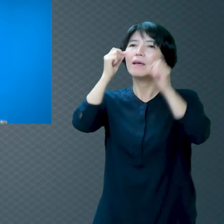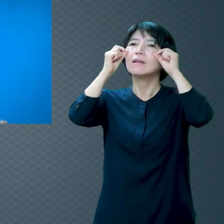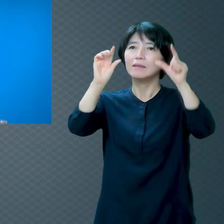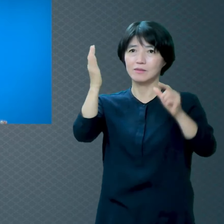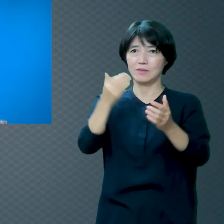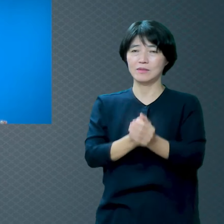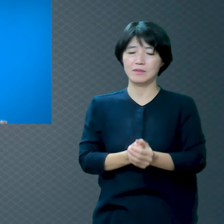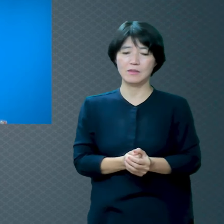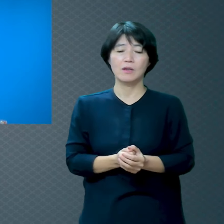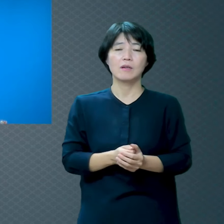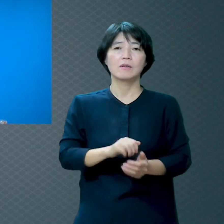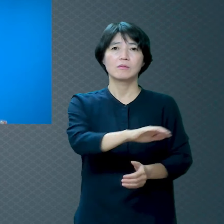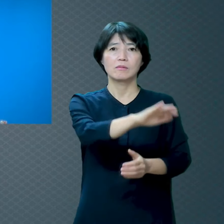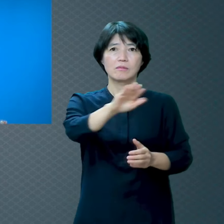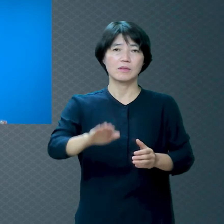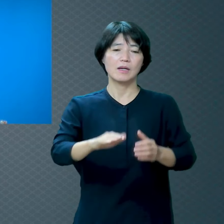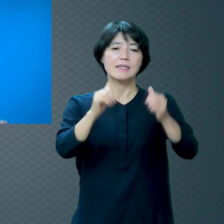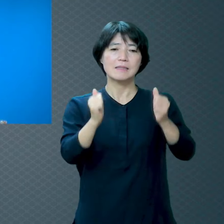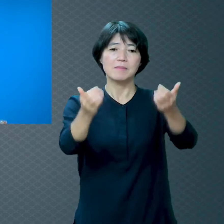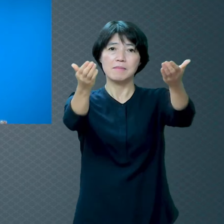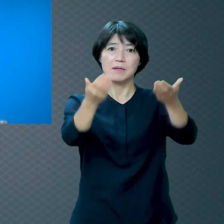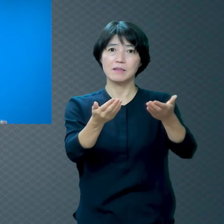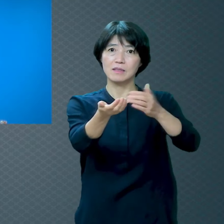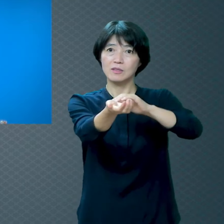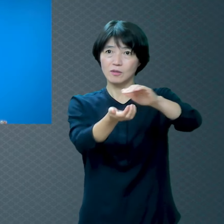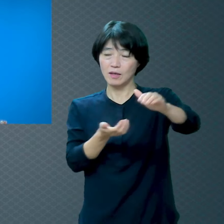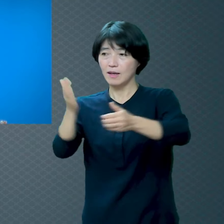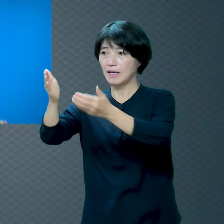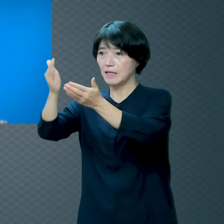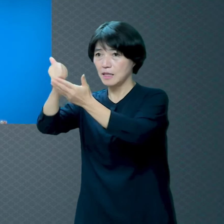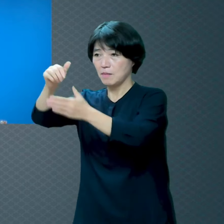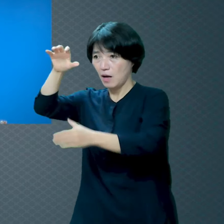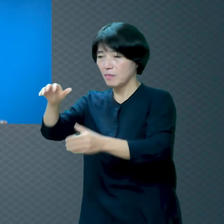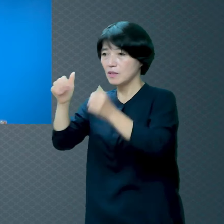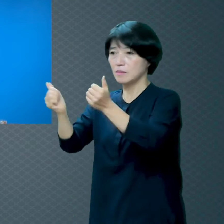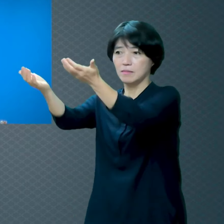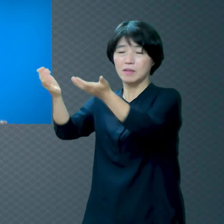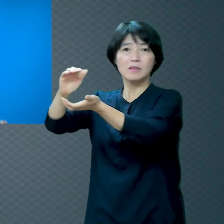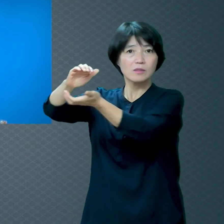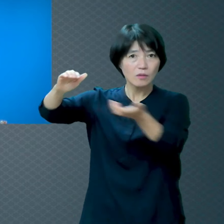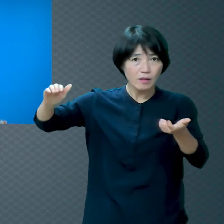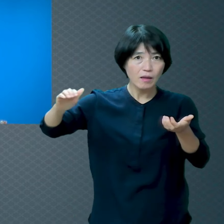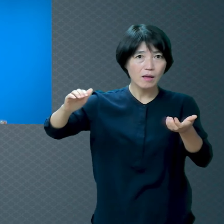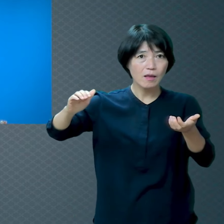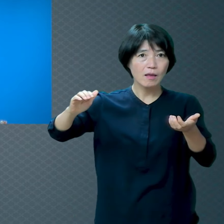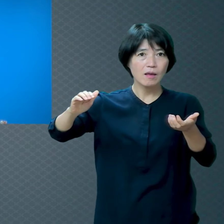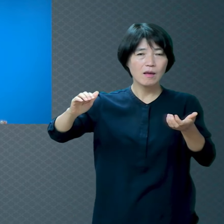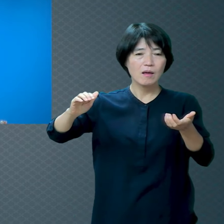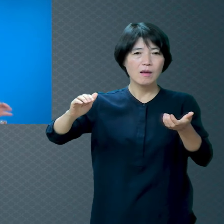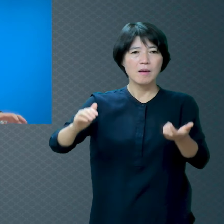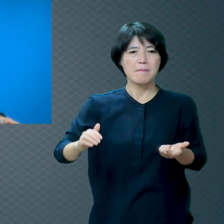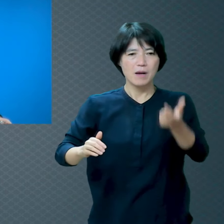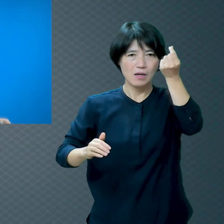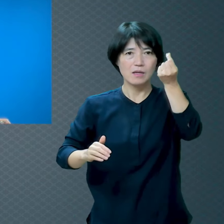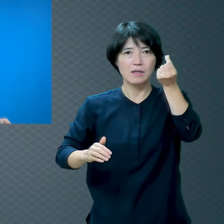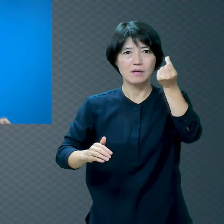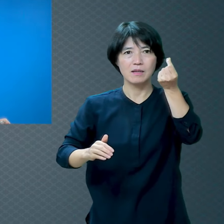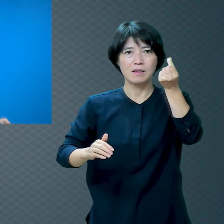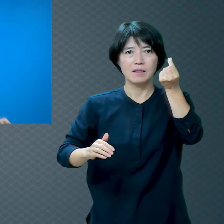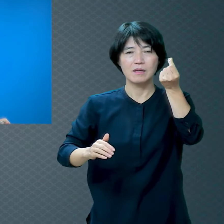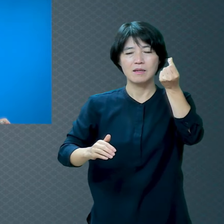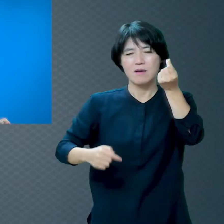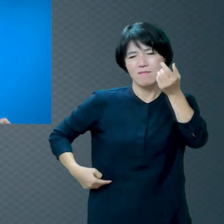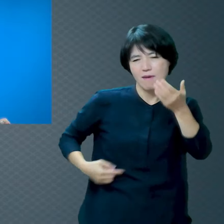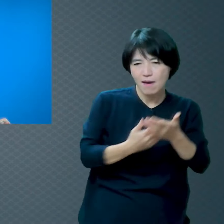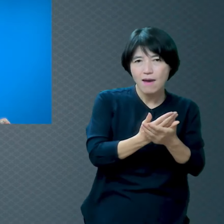이 세상에서도 자수하는 기간이 있잖아요 세상에서도 그러니까 심판받기